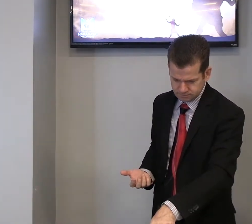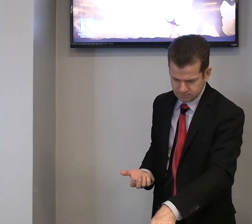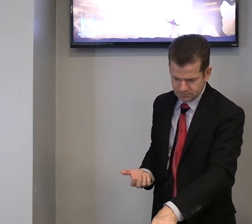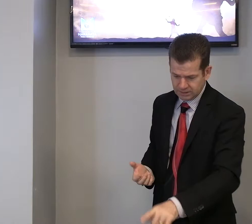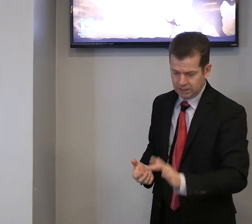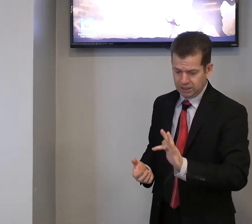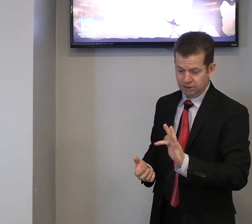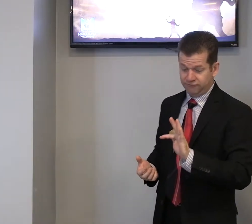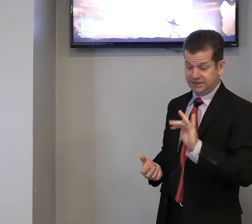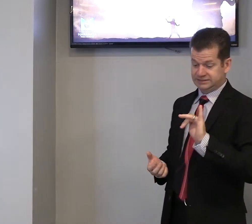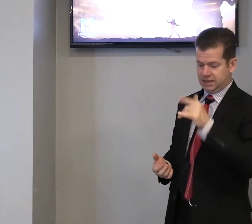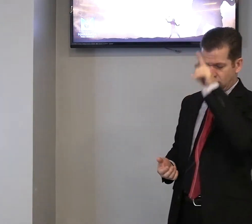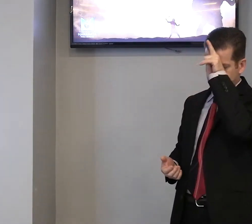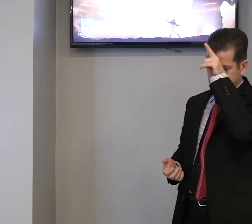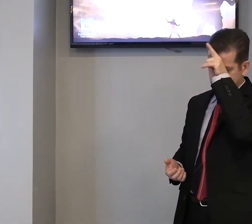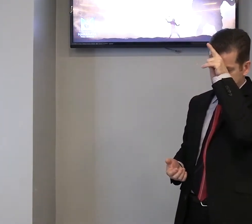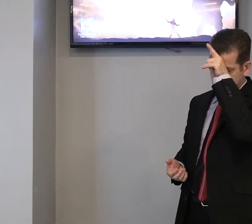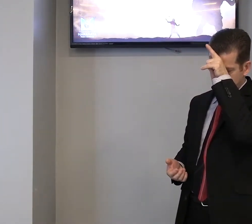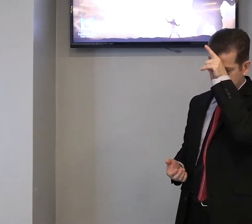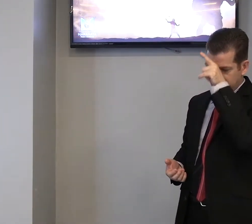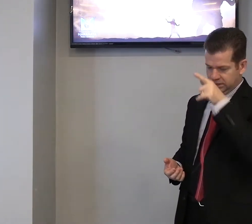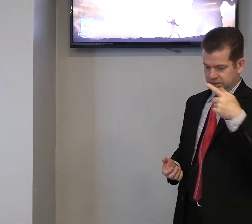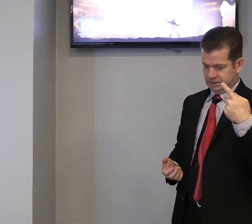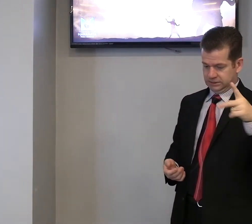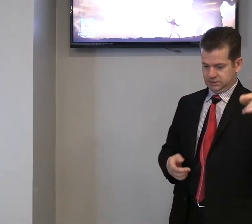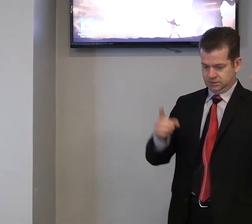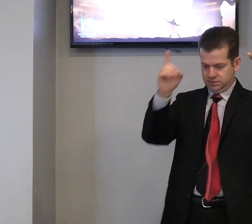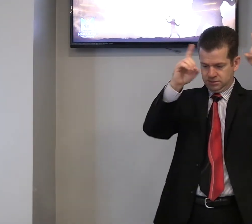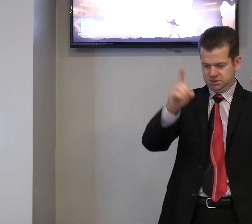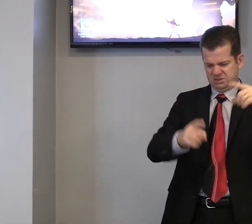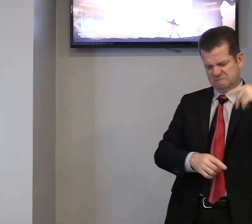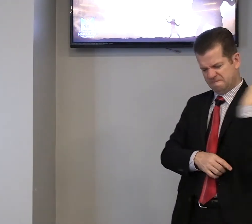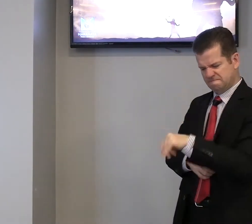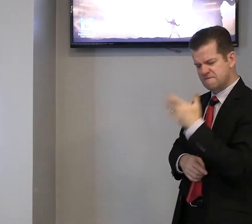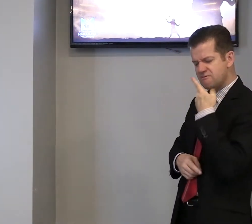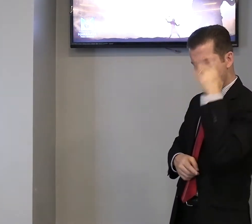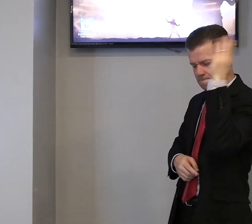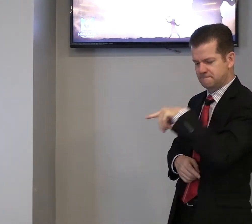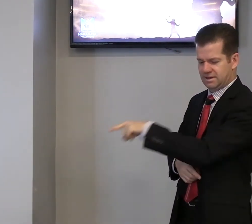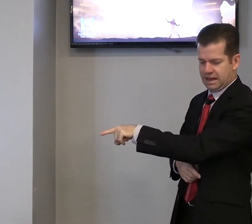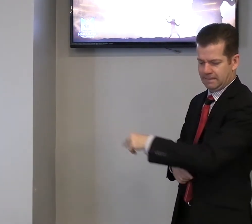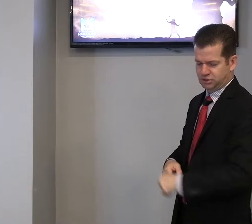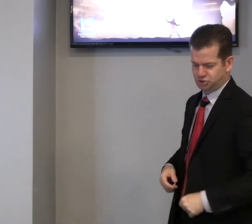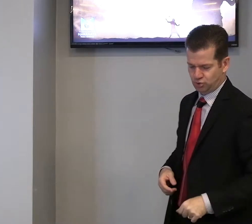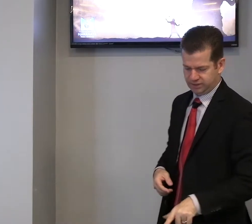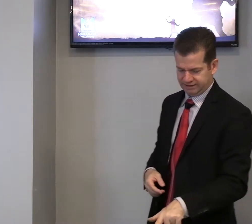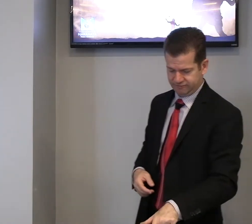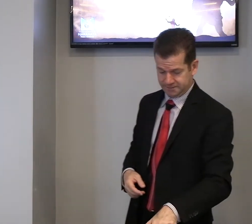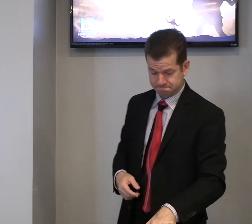E filisteu, amado sou a Davi.